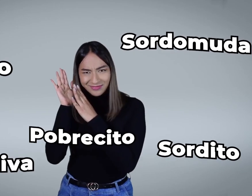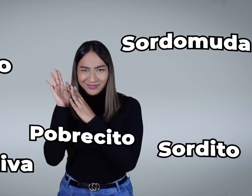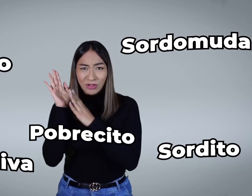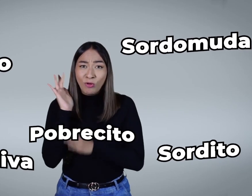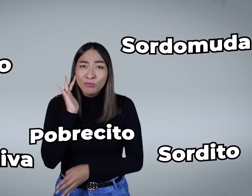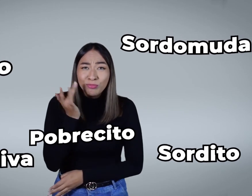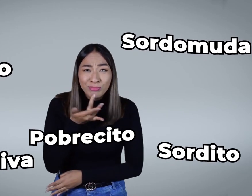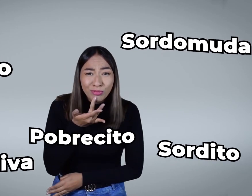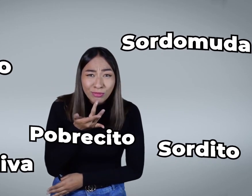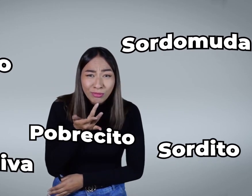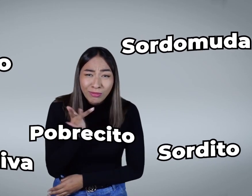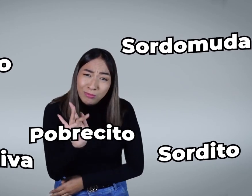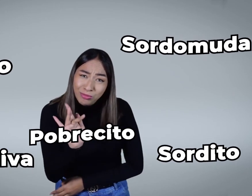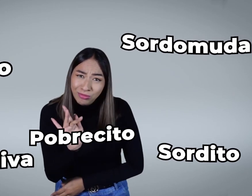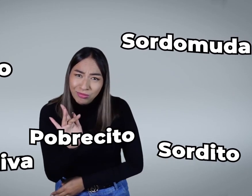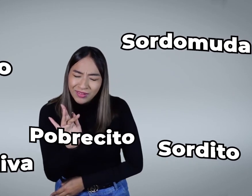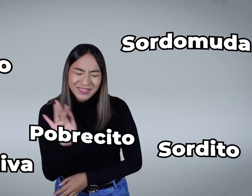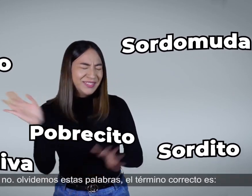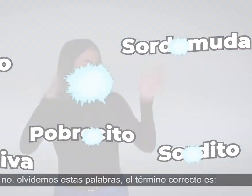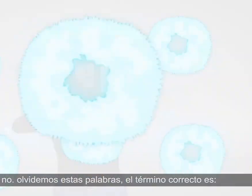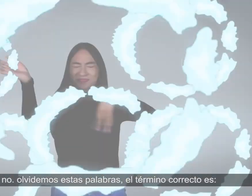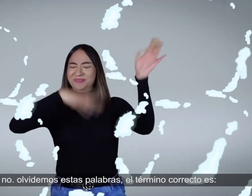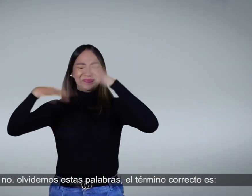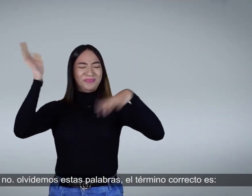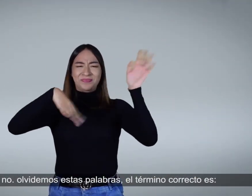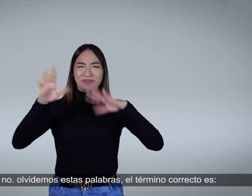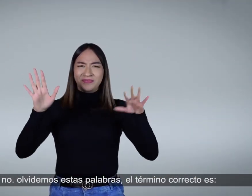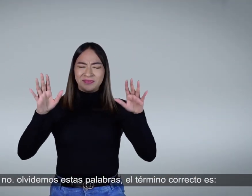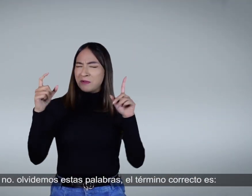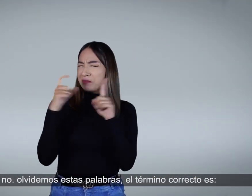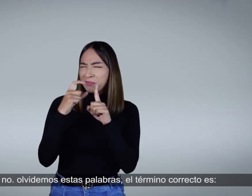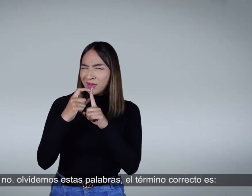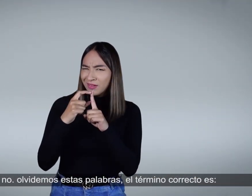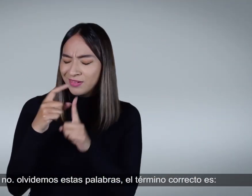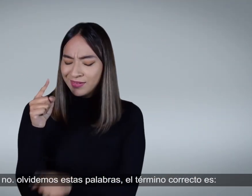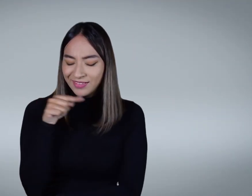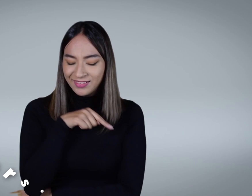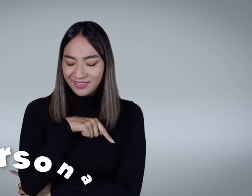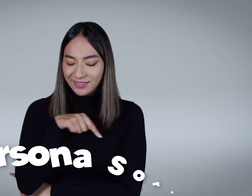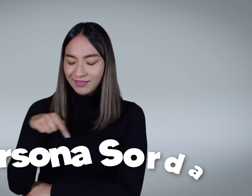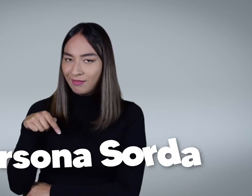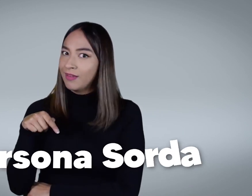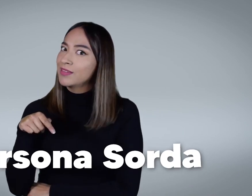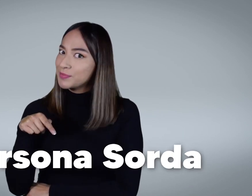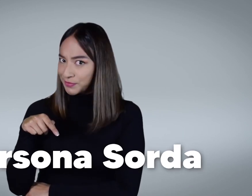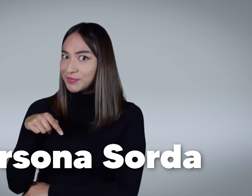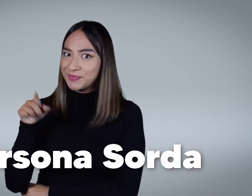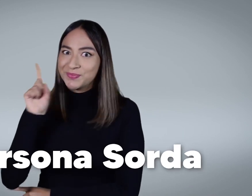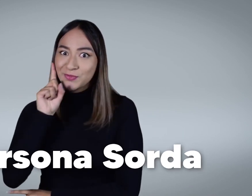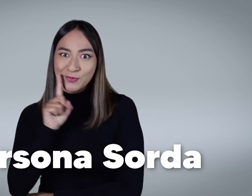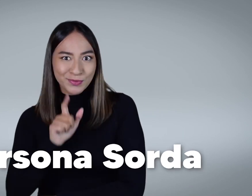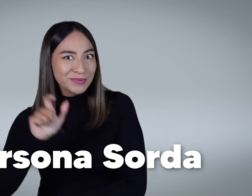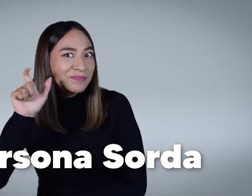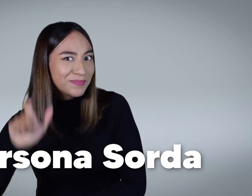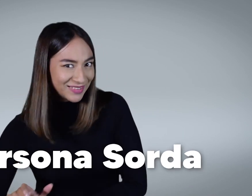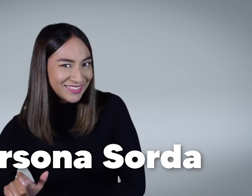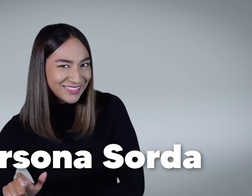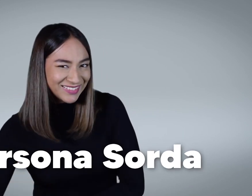pobrecito. No, no, no, no, olvidemos estas palabras. El término correcto es persona sorda.